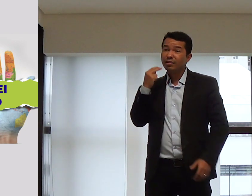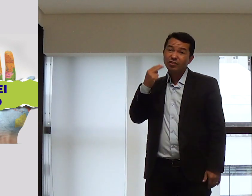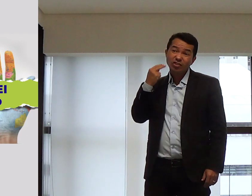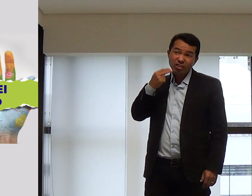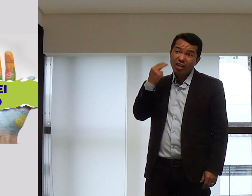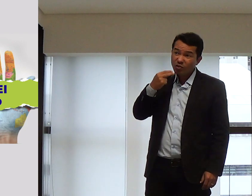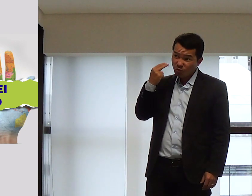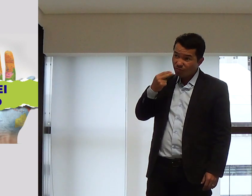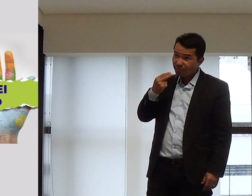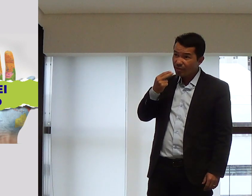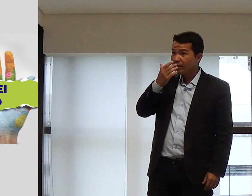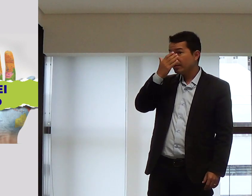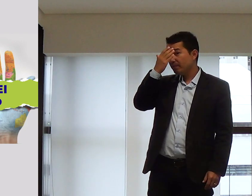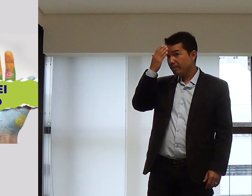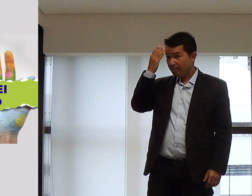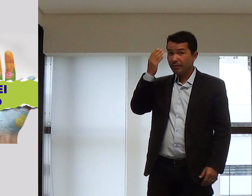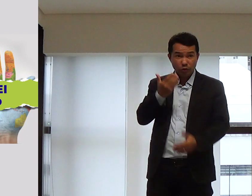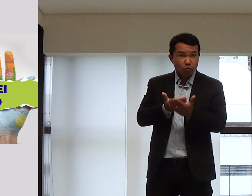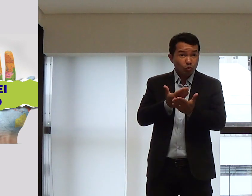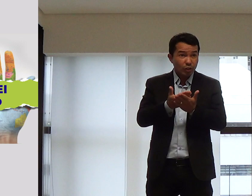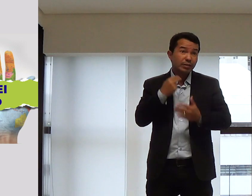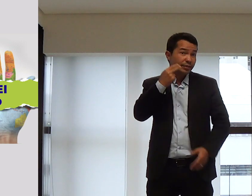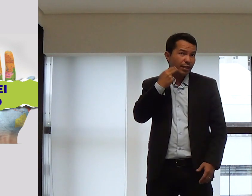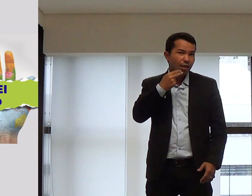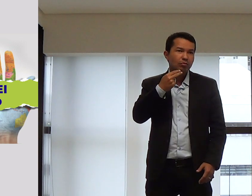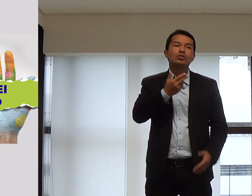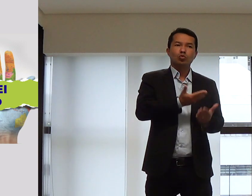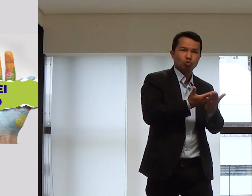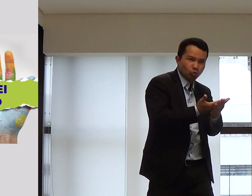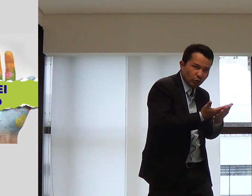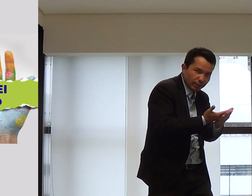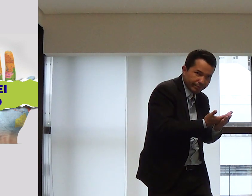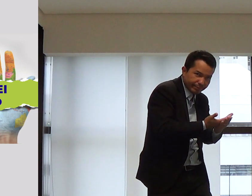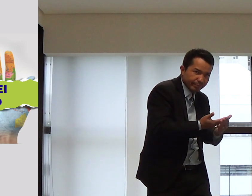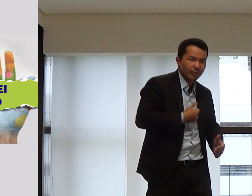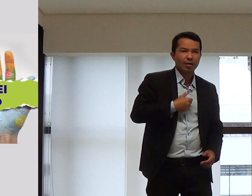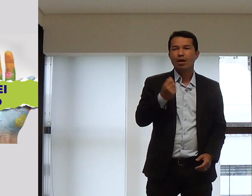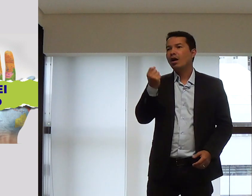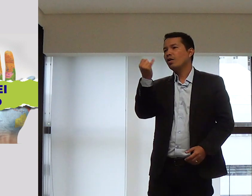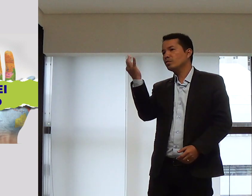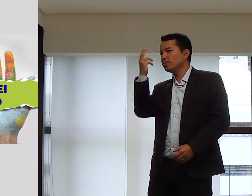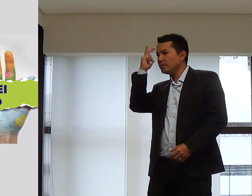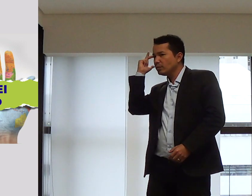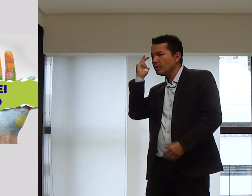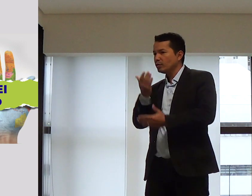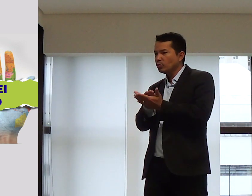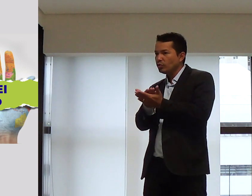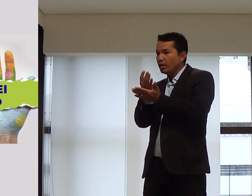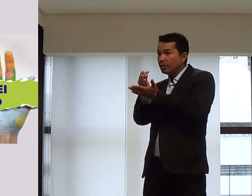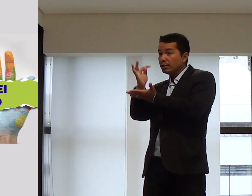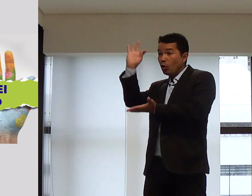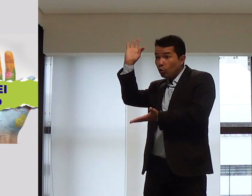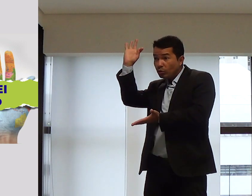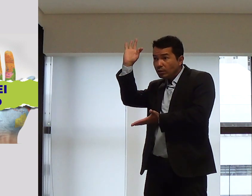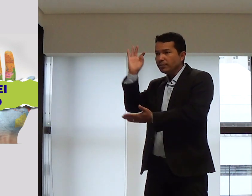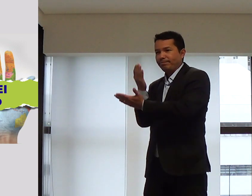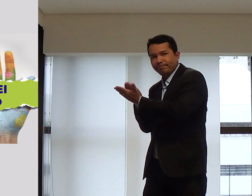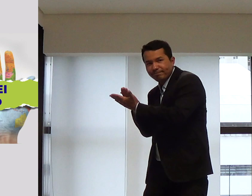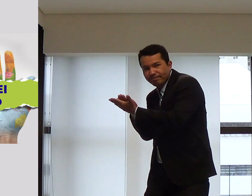Algumas pessoas que estudam direito, estudam essa língua. Algumas pessoas que estudam